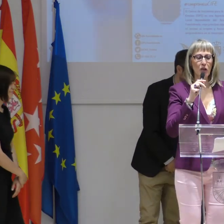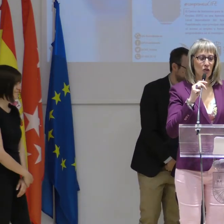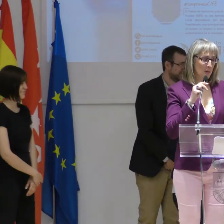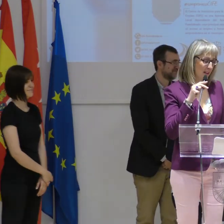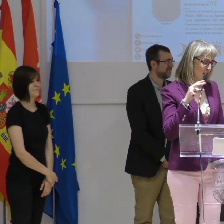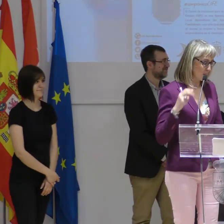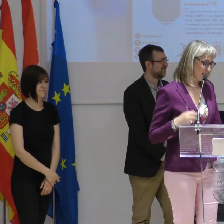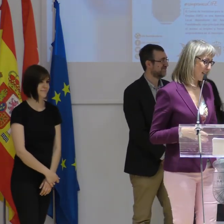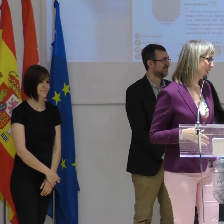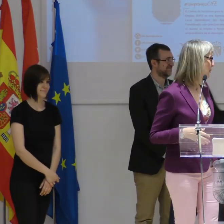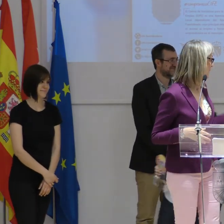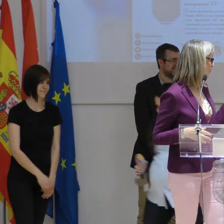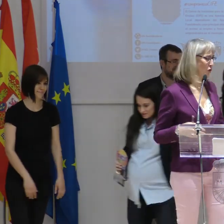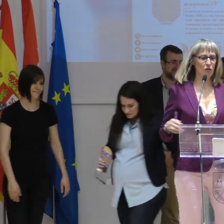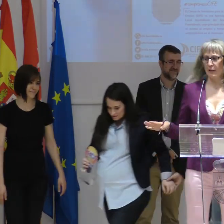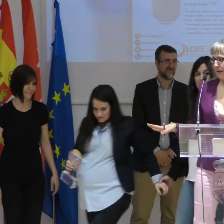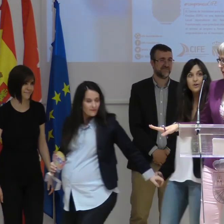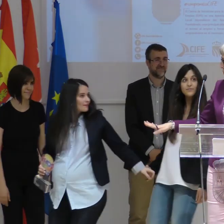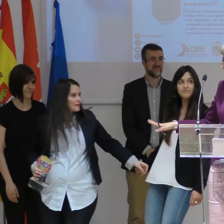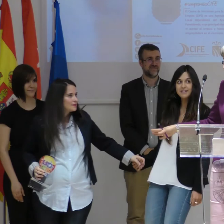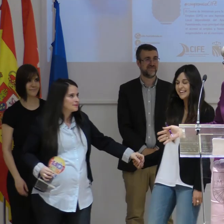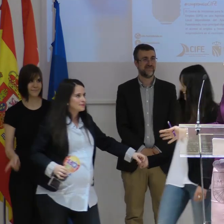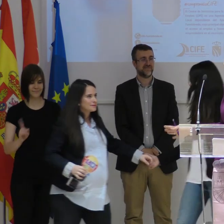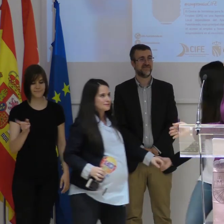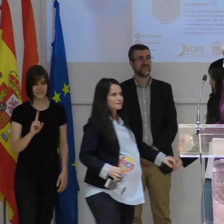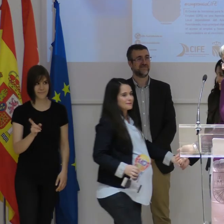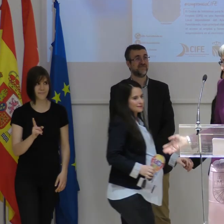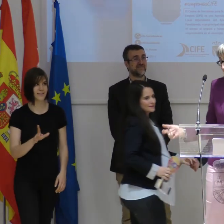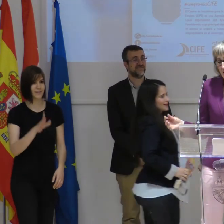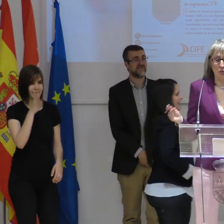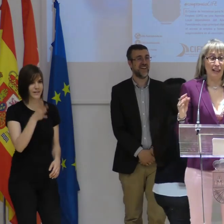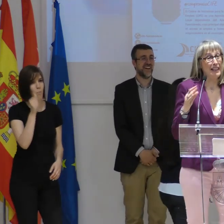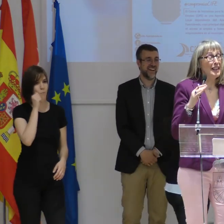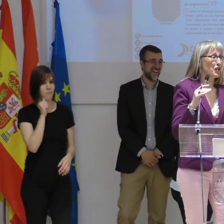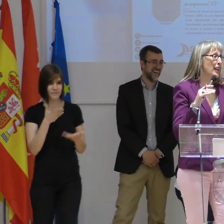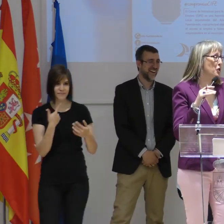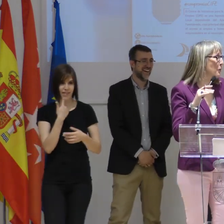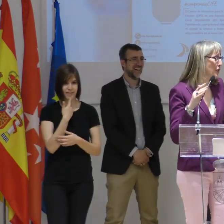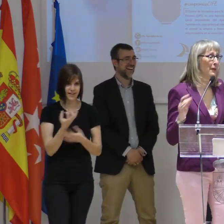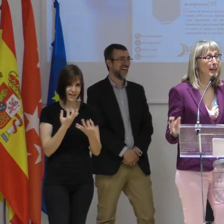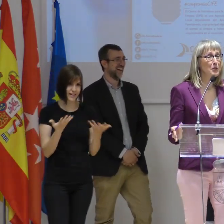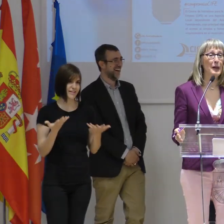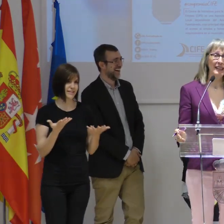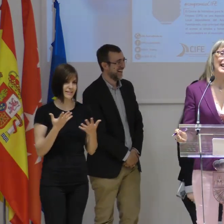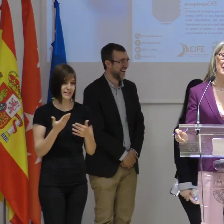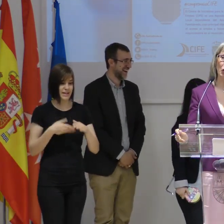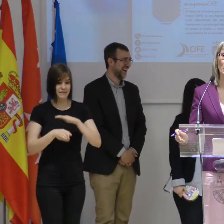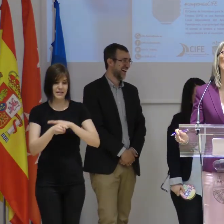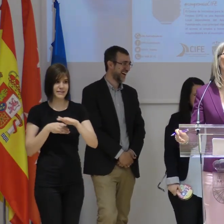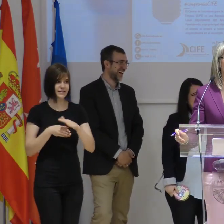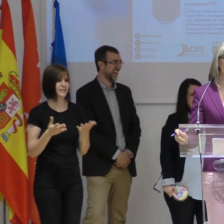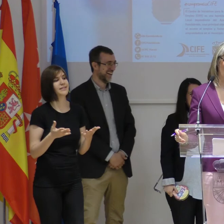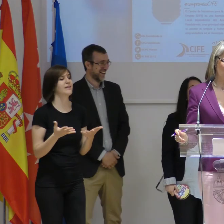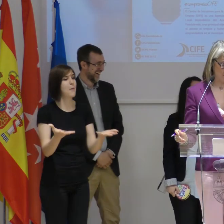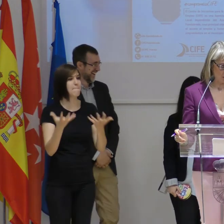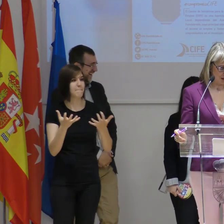Yo os pediría que nos marcharais, Porque no os marchéis, no lo digo sobre todo porque Martina si no va a decir esto es un trajín, sea, ahora subimos, ahora bajamos. Martina que ha venido con